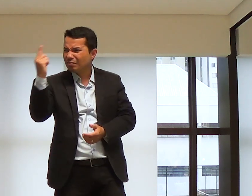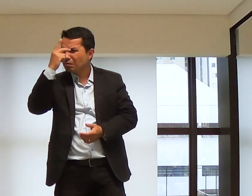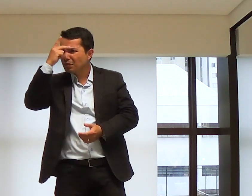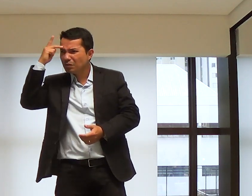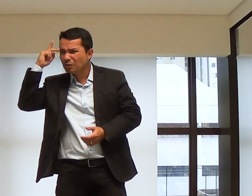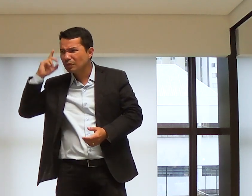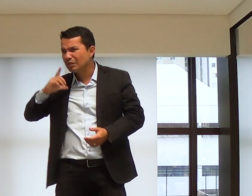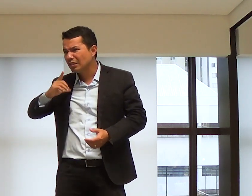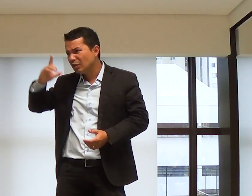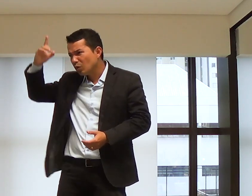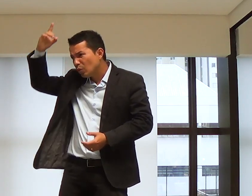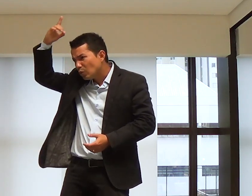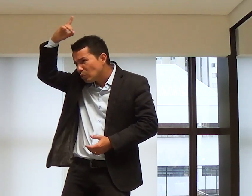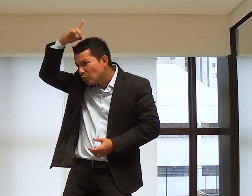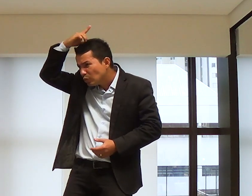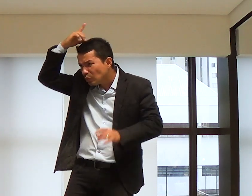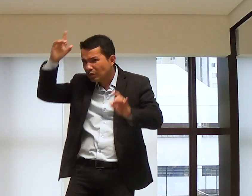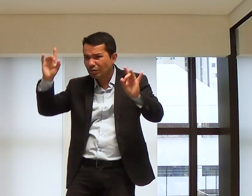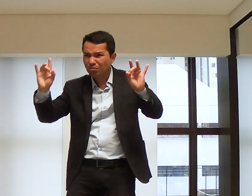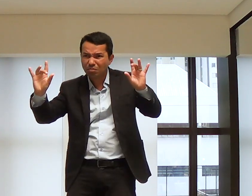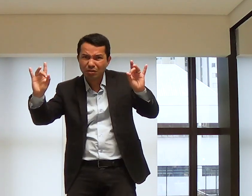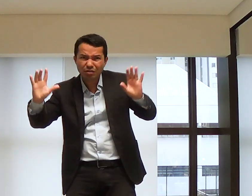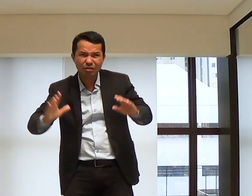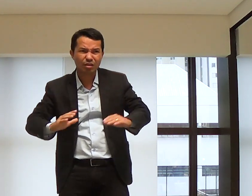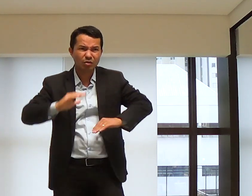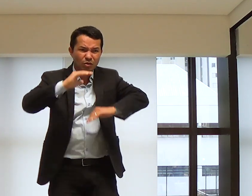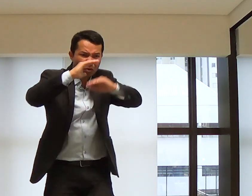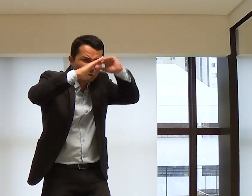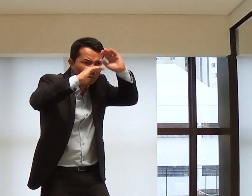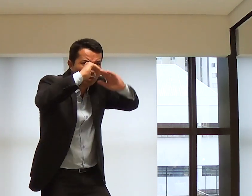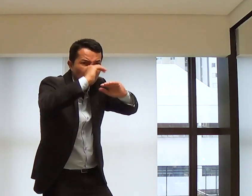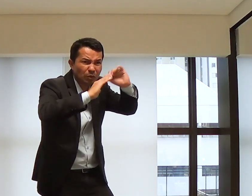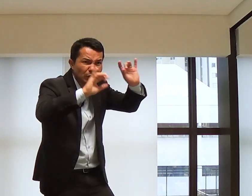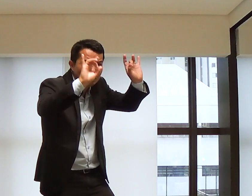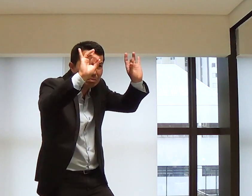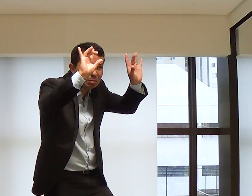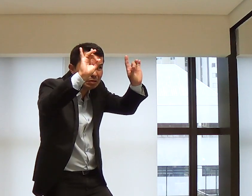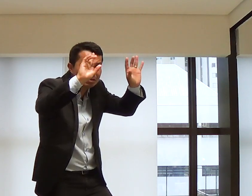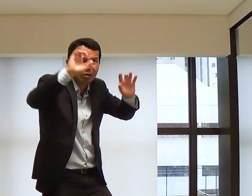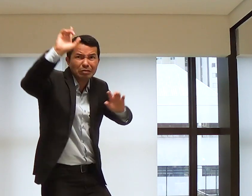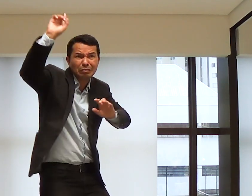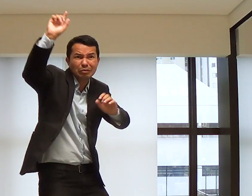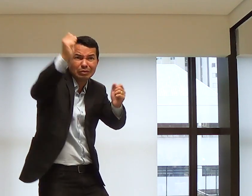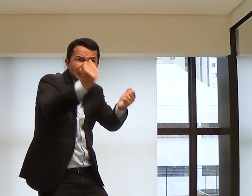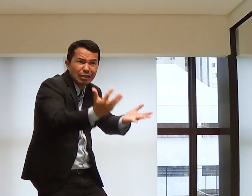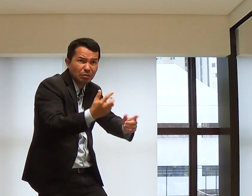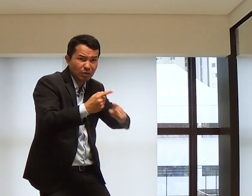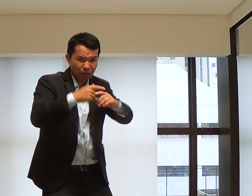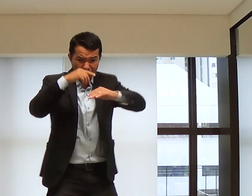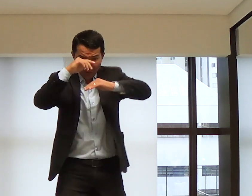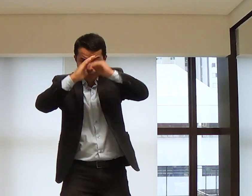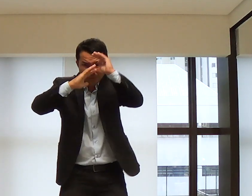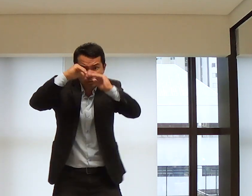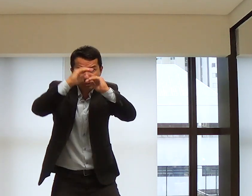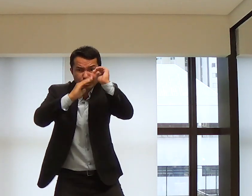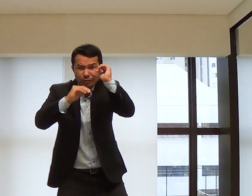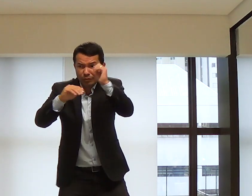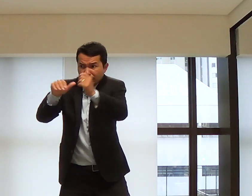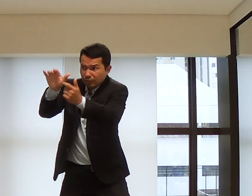é que cada pessoa tem o seu próprio dom dado pelo Senhor, tem a sua profissão, o seu